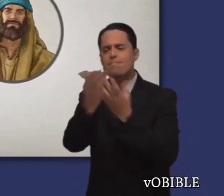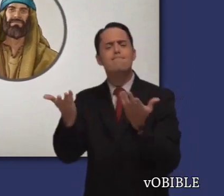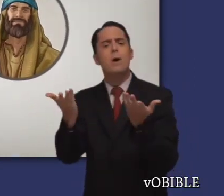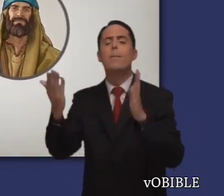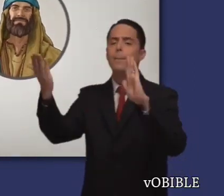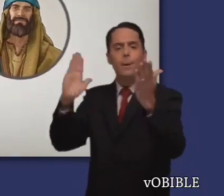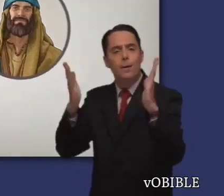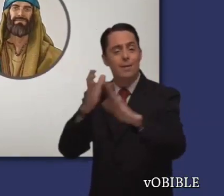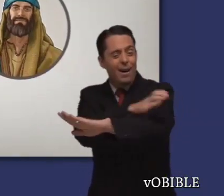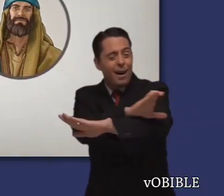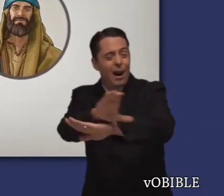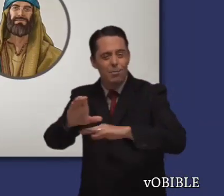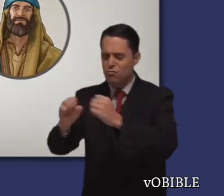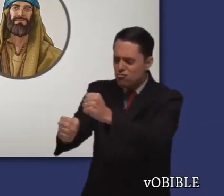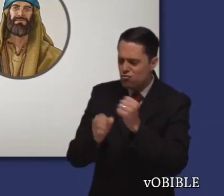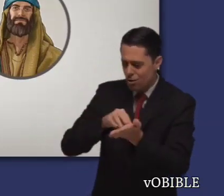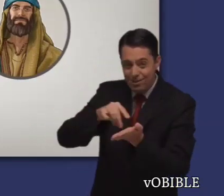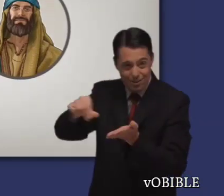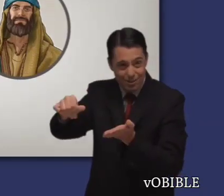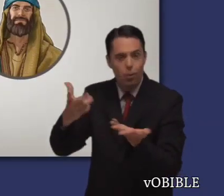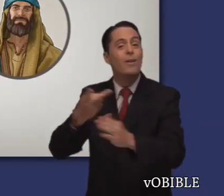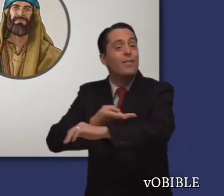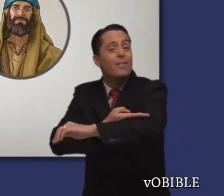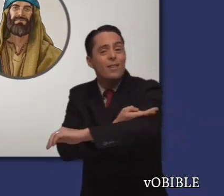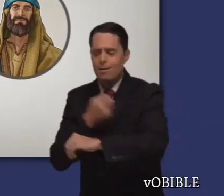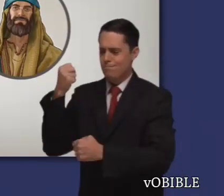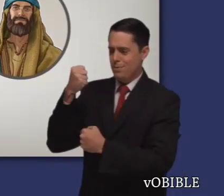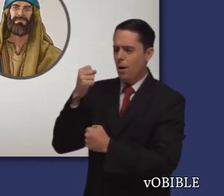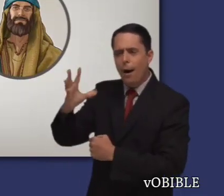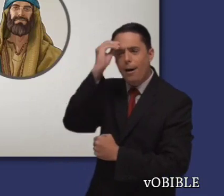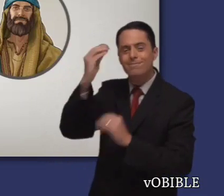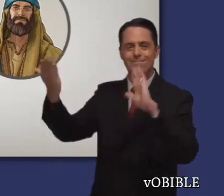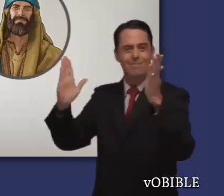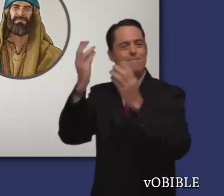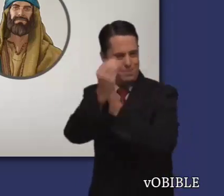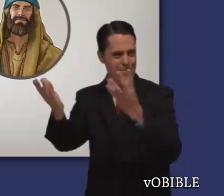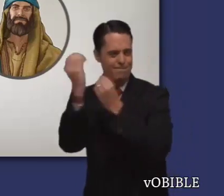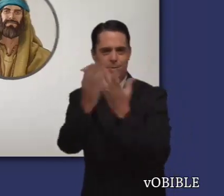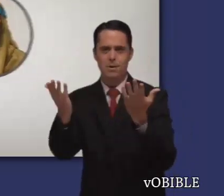Por las comparaciones que usó, sabemos que Mikeas conocía cómo era la vida en el campo.